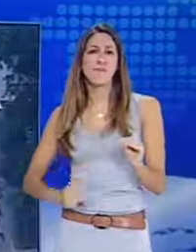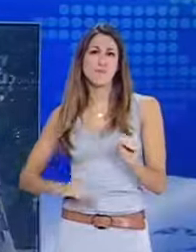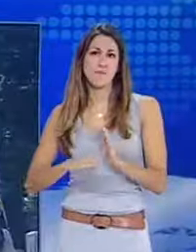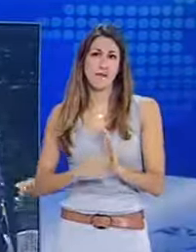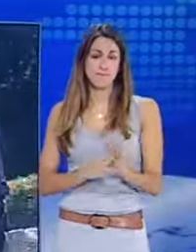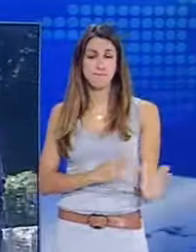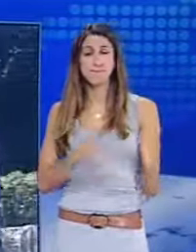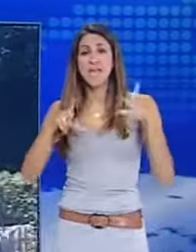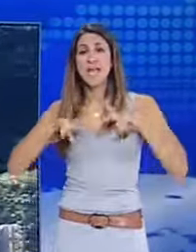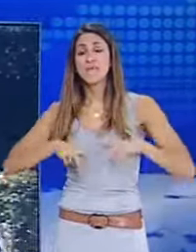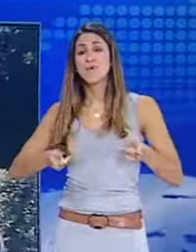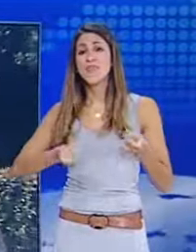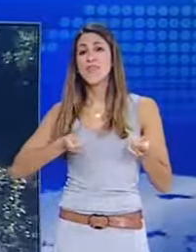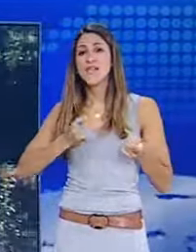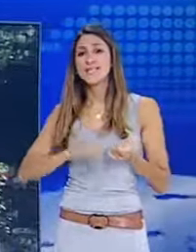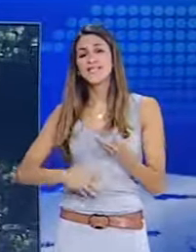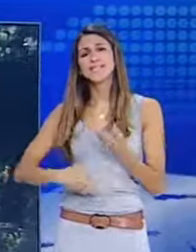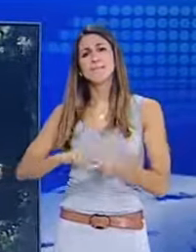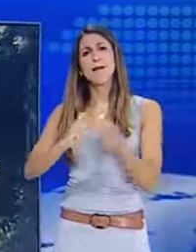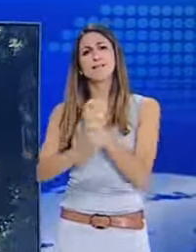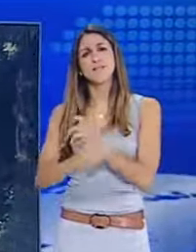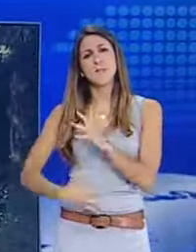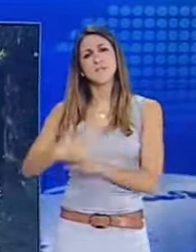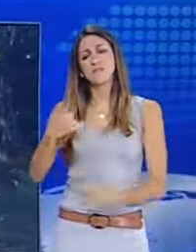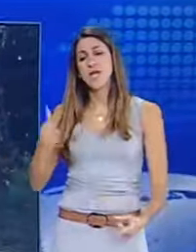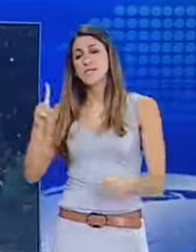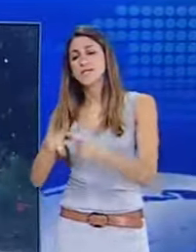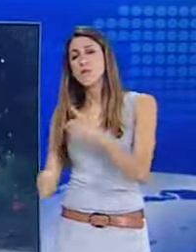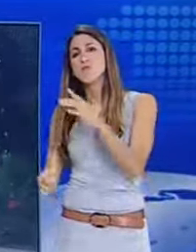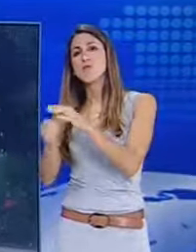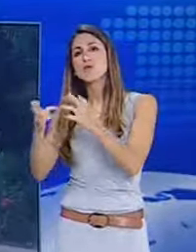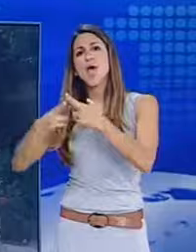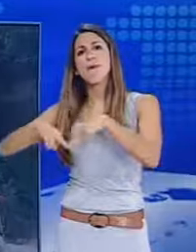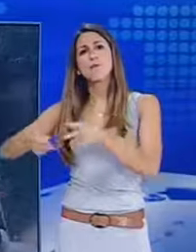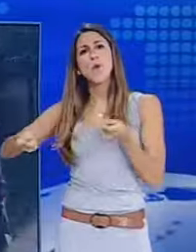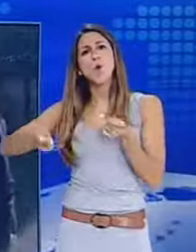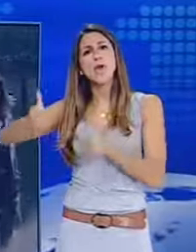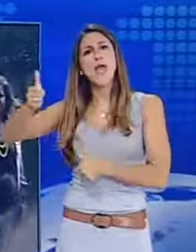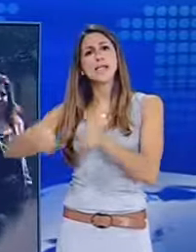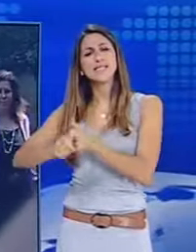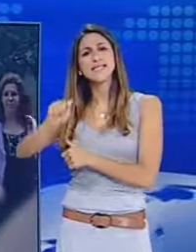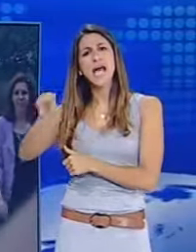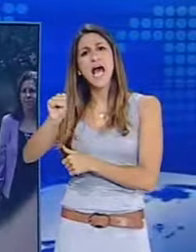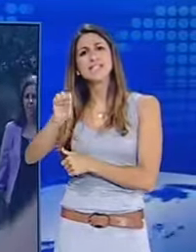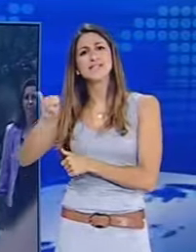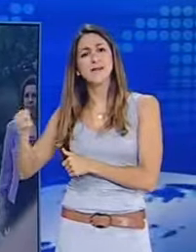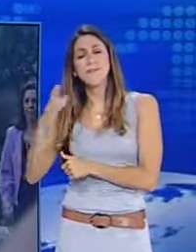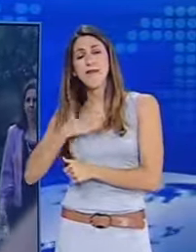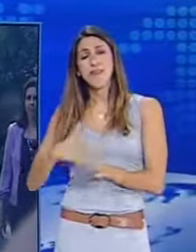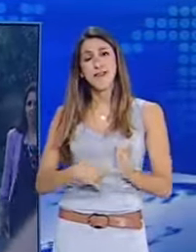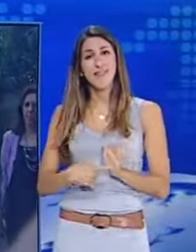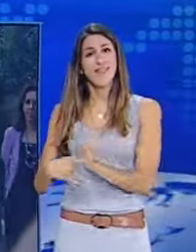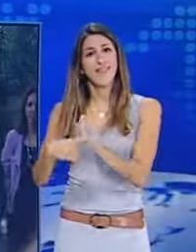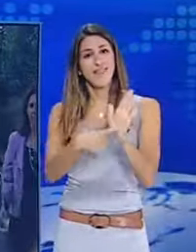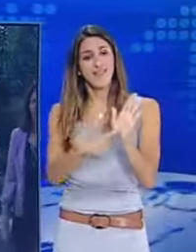ίδια ώρα, ο Υπουργός Διοικητικής Μεταρρύθμισης, Κυριάκος Μητσοτάκης, συναντάται με τον πρόεδρο του ΑΣΕΠ Γιώργο Βέι, προκειμένου να περάσει το μήνυμα της κυβέρνησης ότι